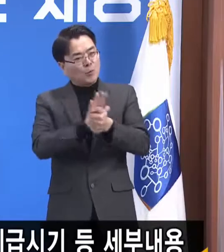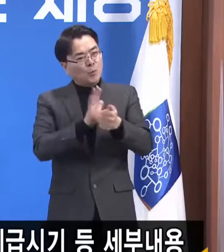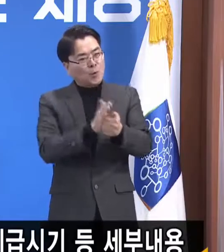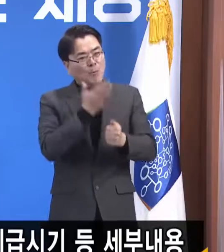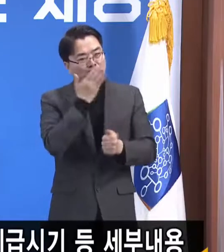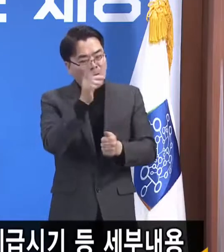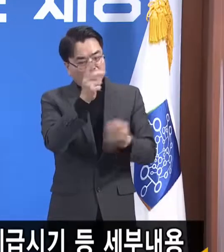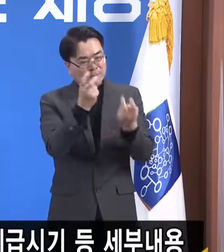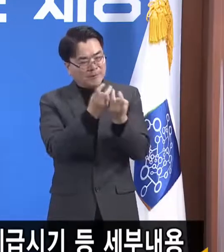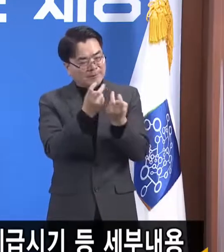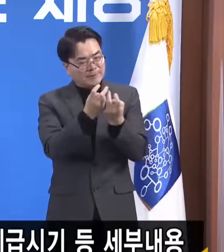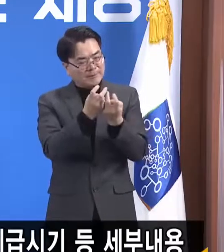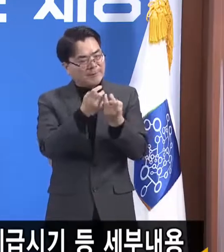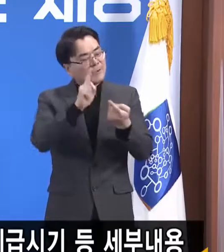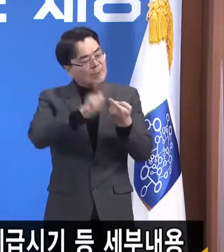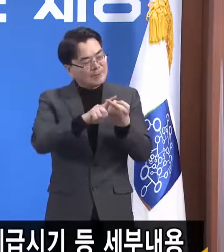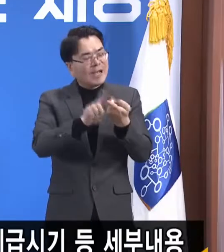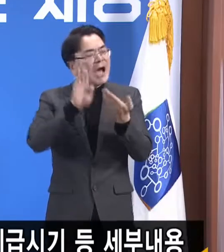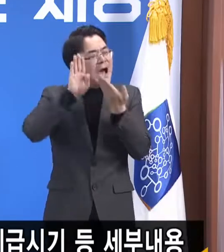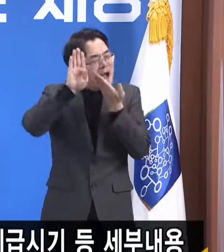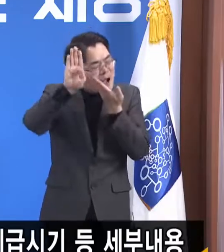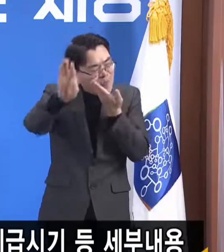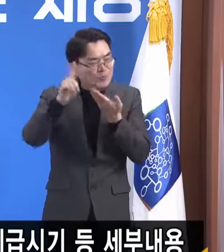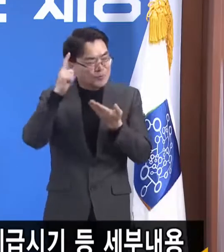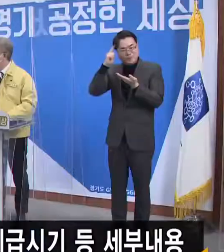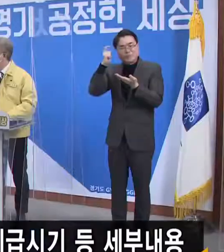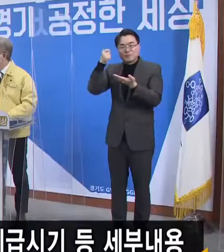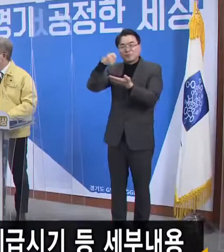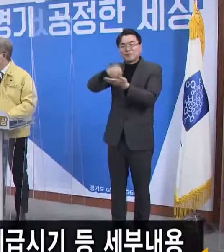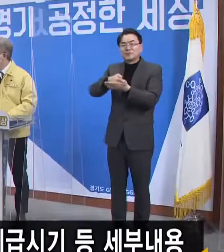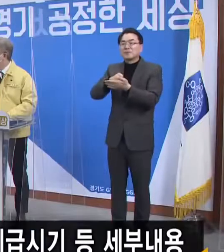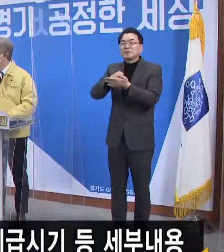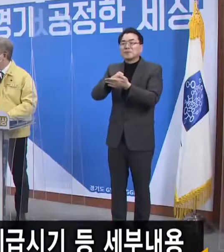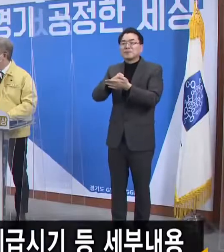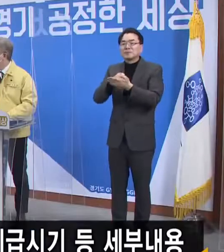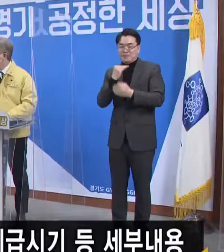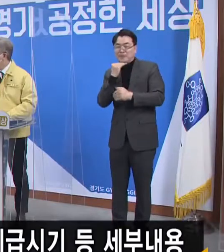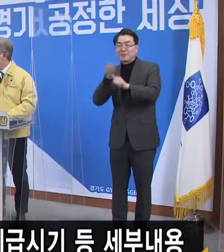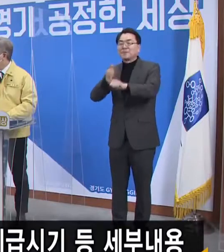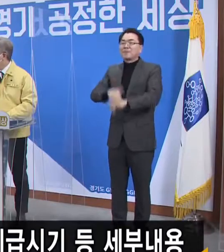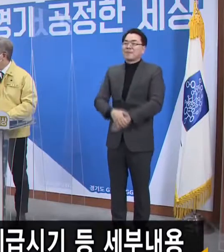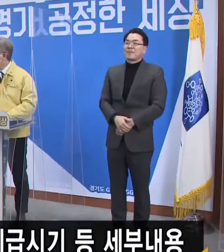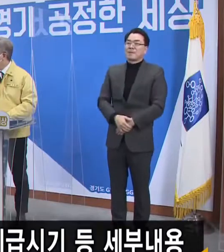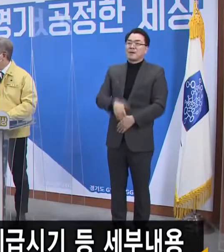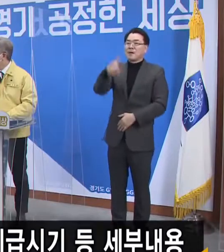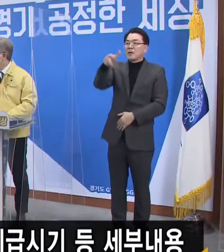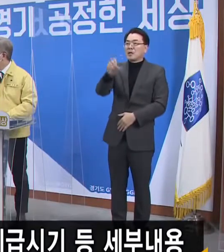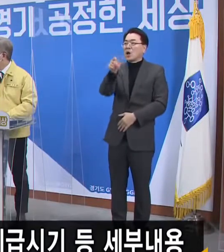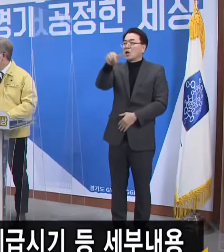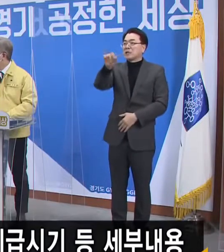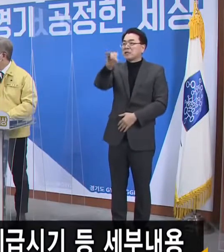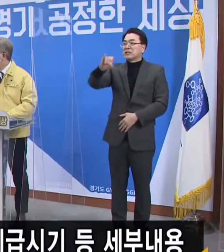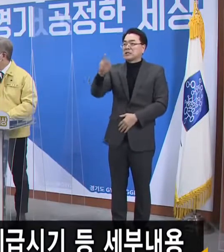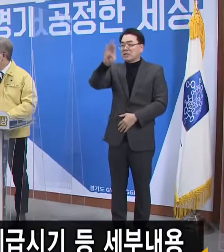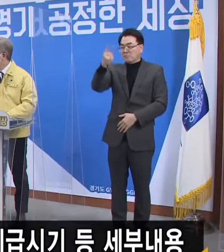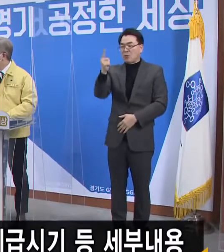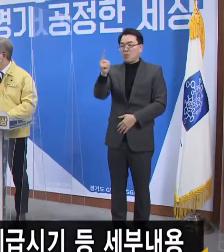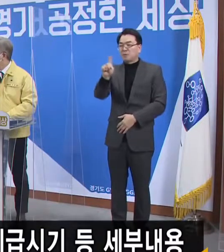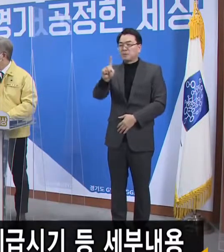판단을 하도록 하겠습니다. 경기인 오효석 기자입니다. 이번 2차